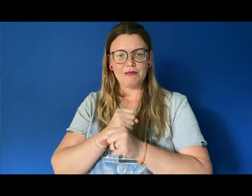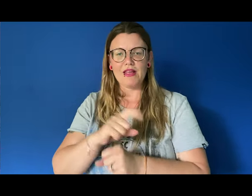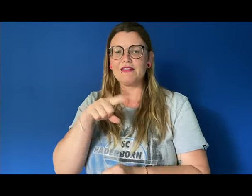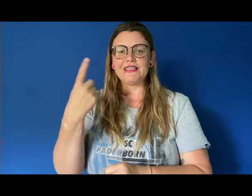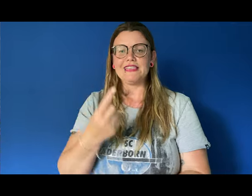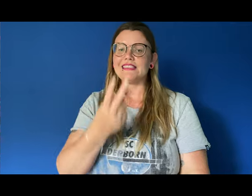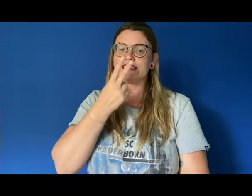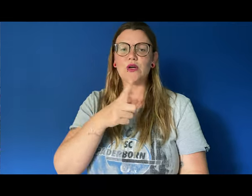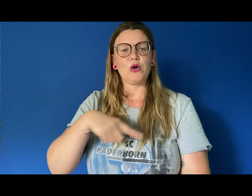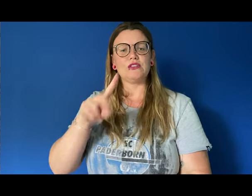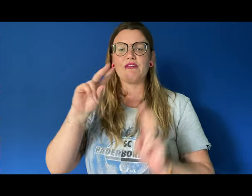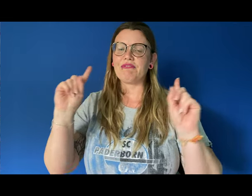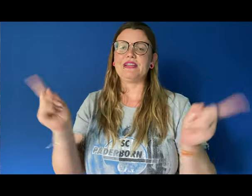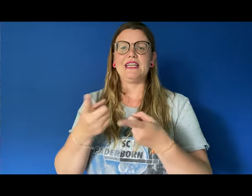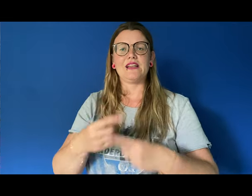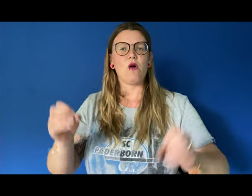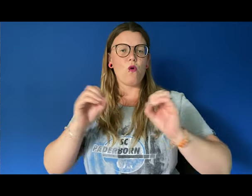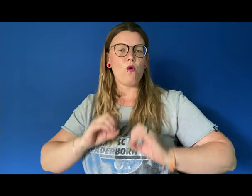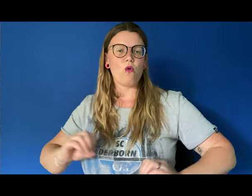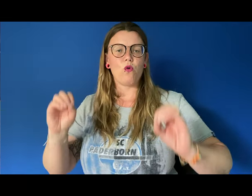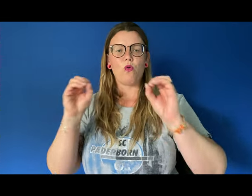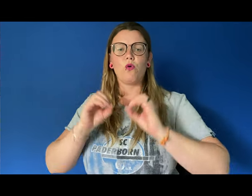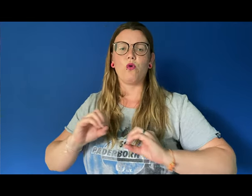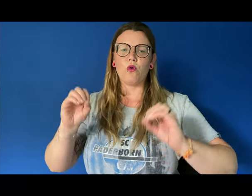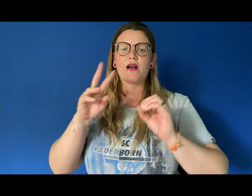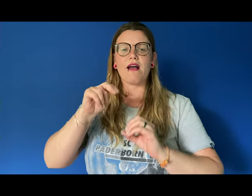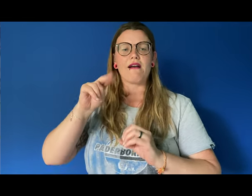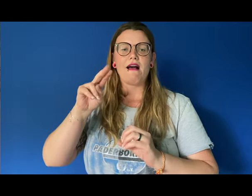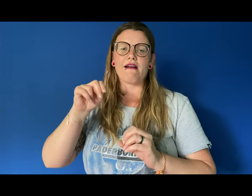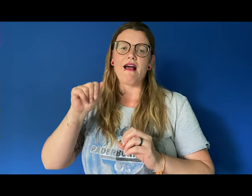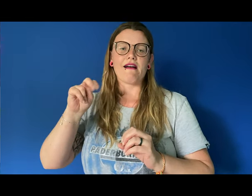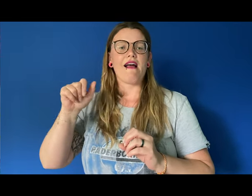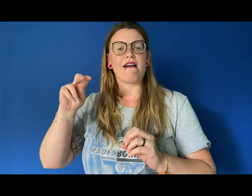ganz bestand Wir sehen uns wieder Wir